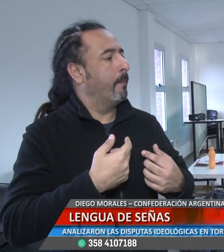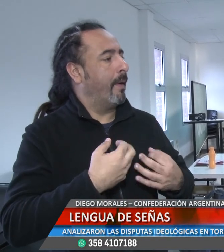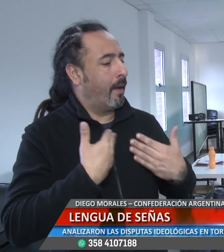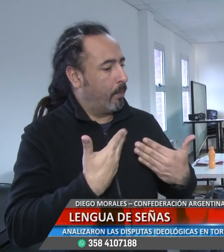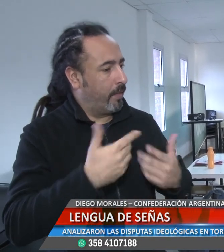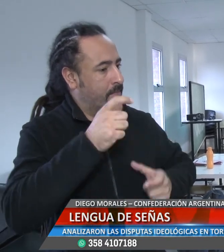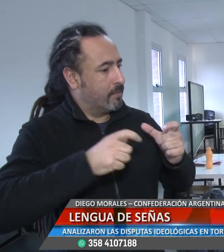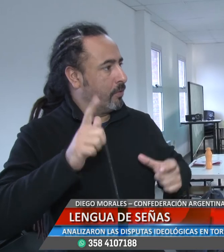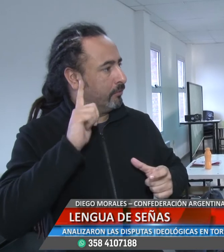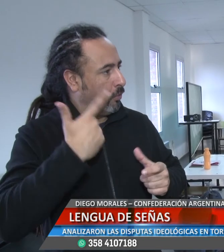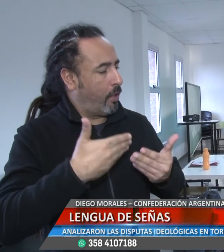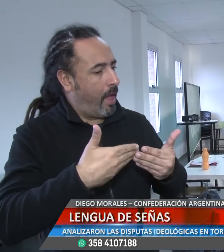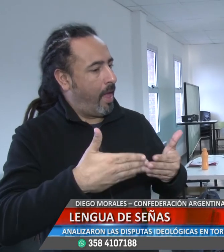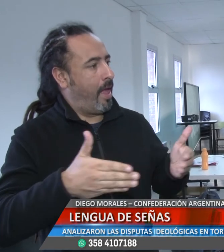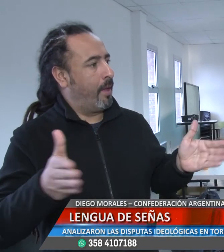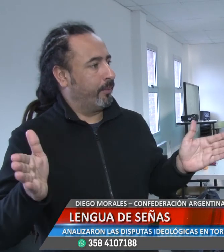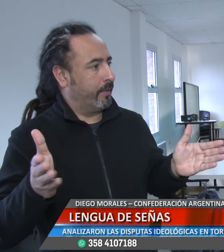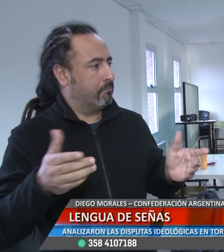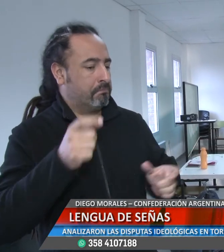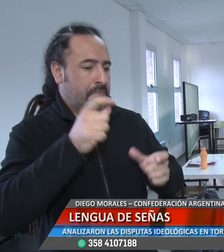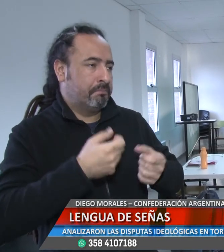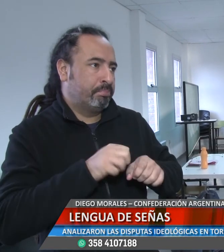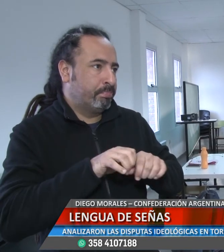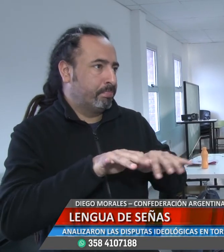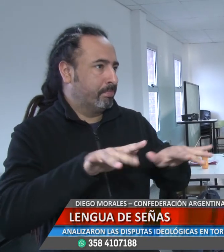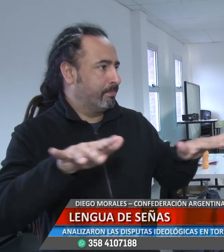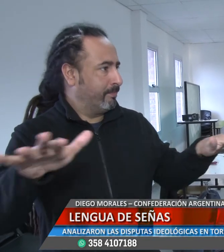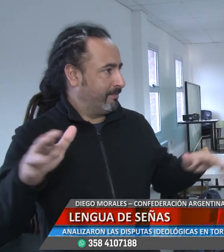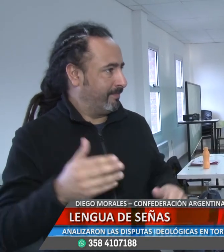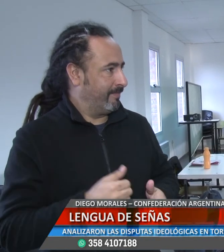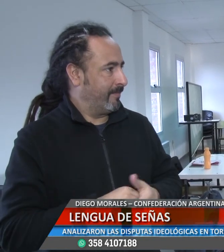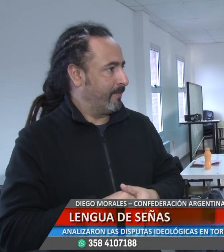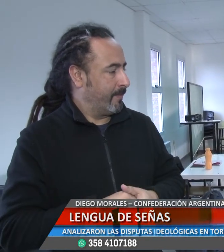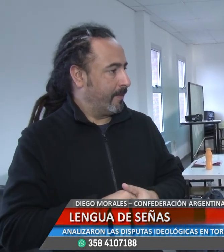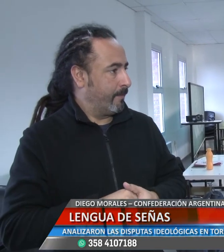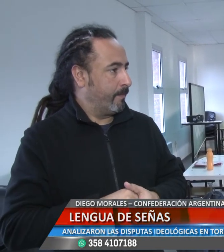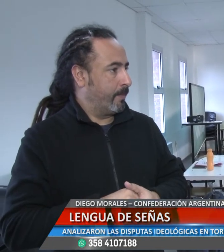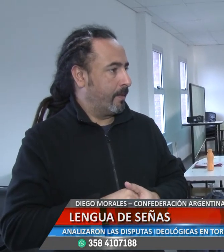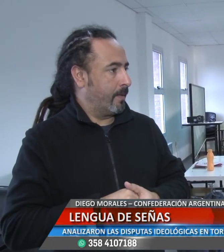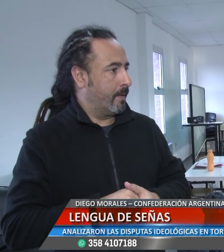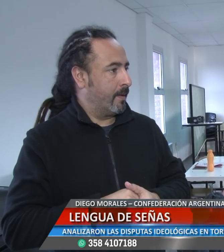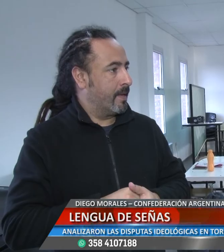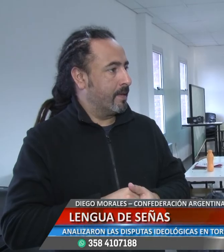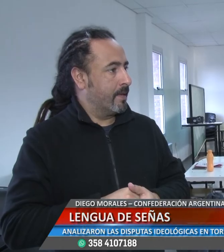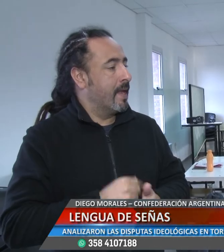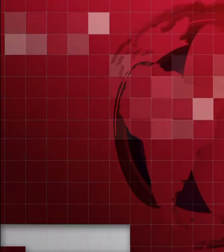necesitamos que el Estado nos dé una ley para que se abran puertas para nosotros. por ver tiempo.